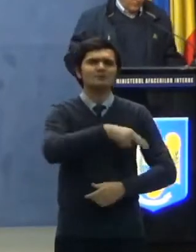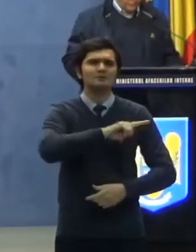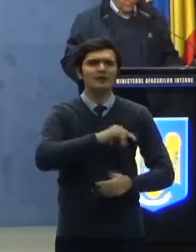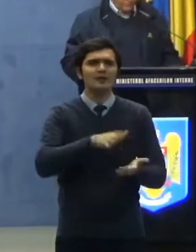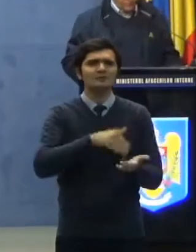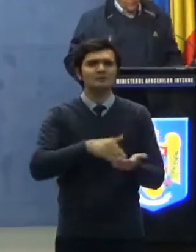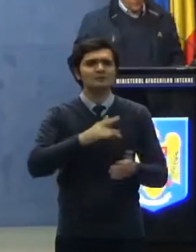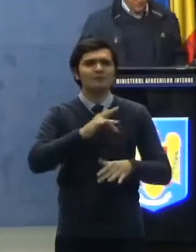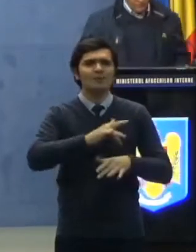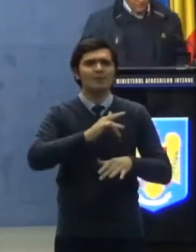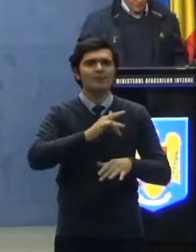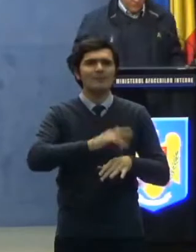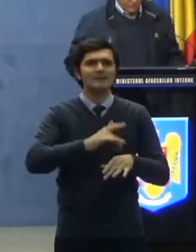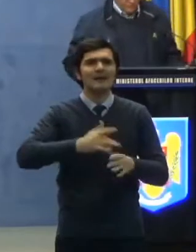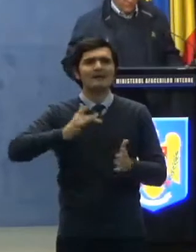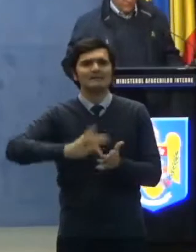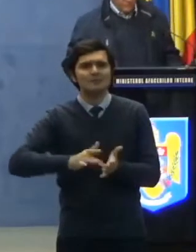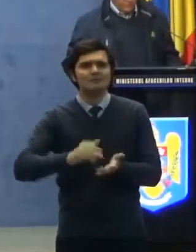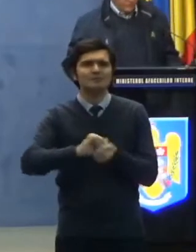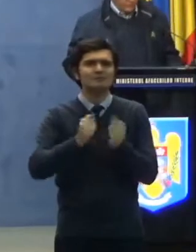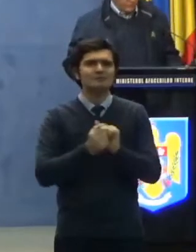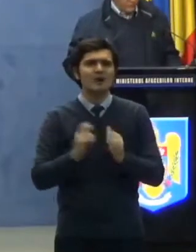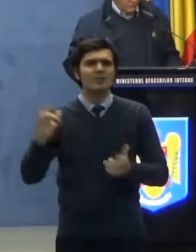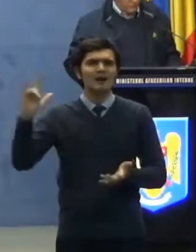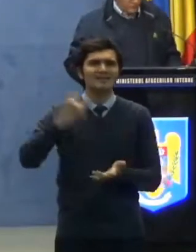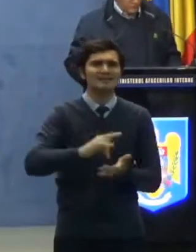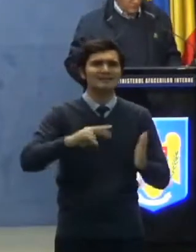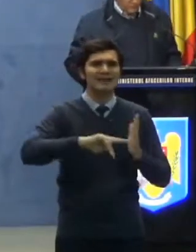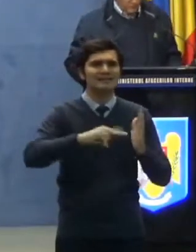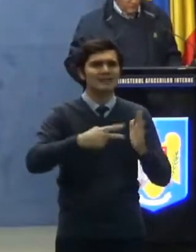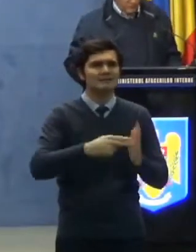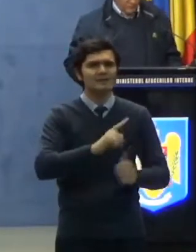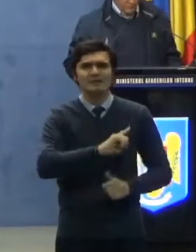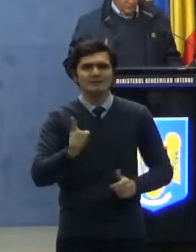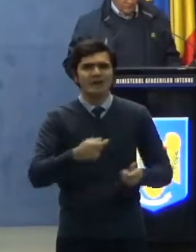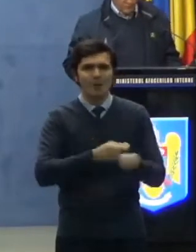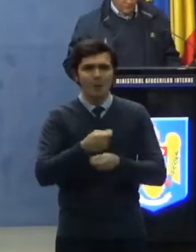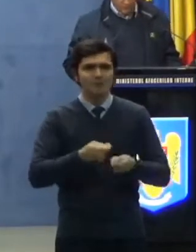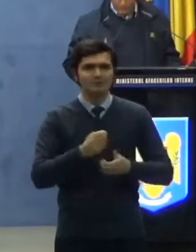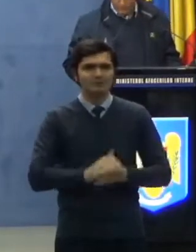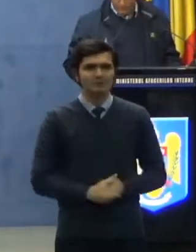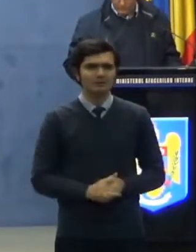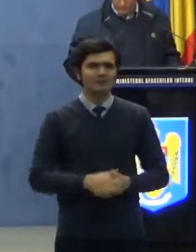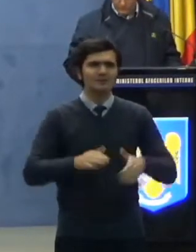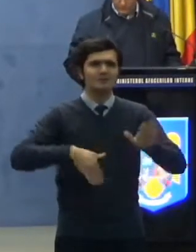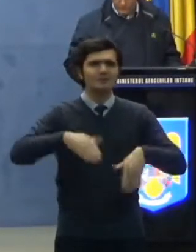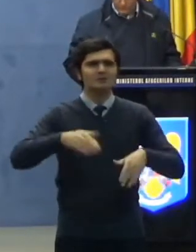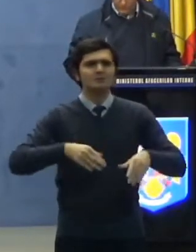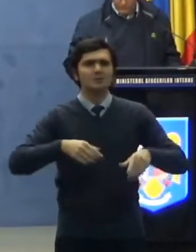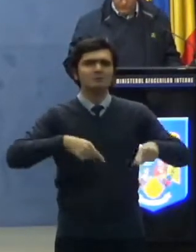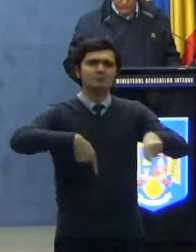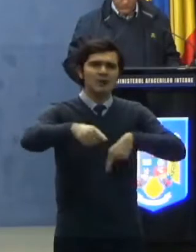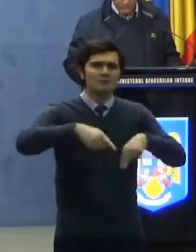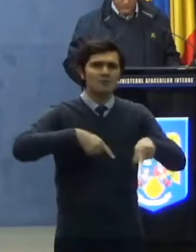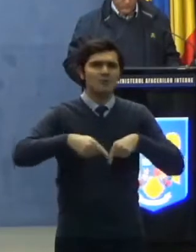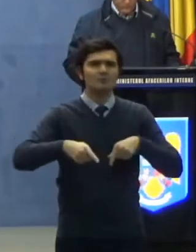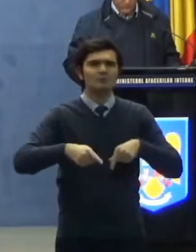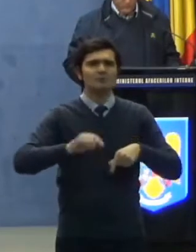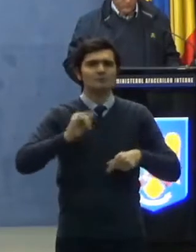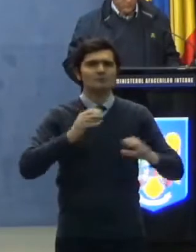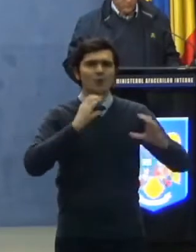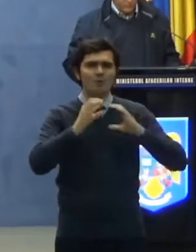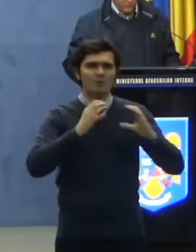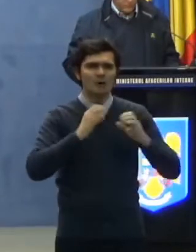aterizărilor tehnice necomerciale. Ministerul Transporturilor, Infrastructurii și